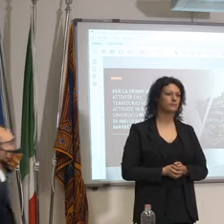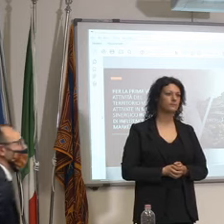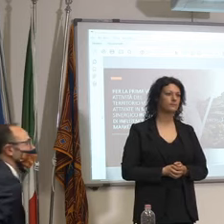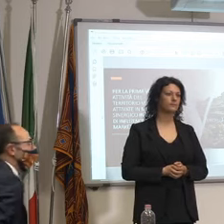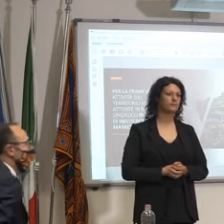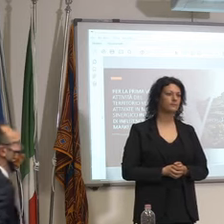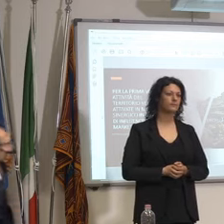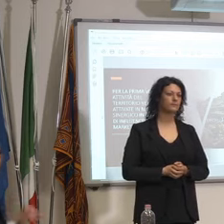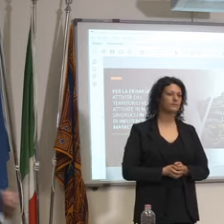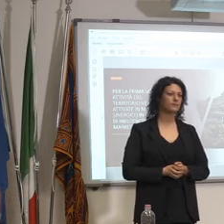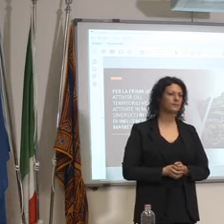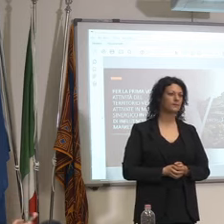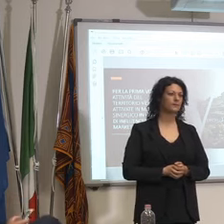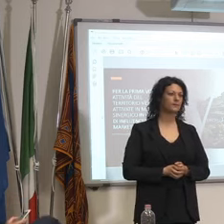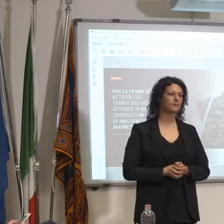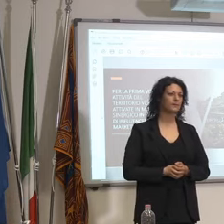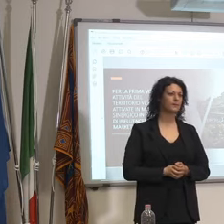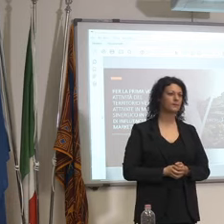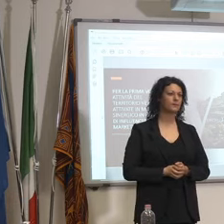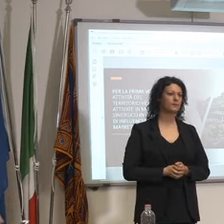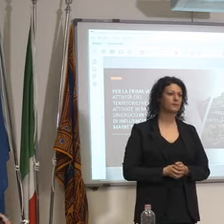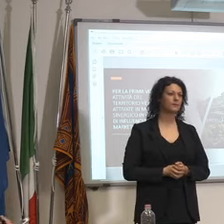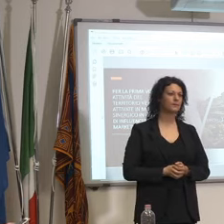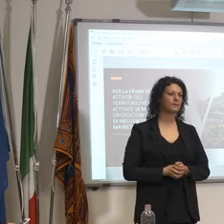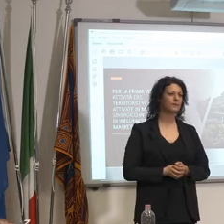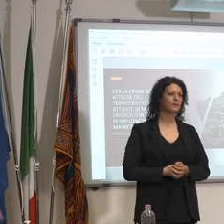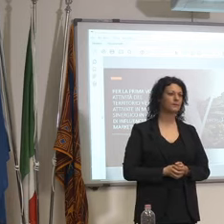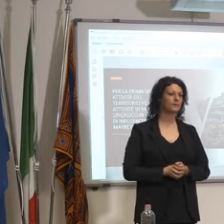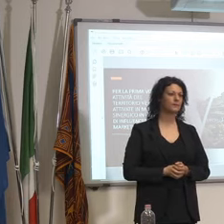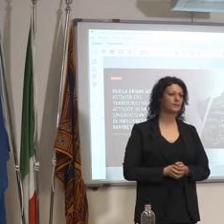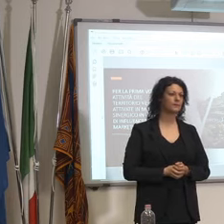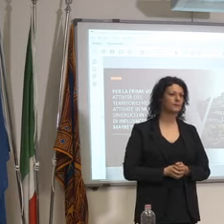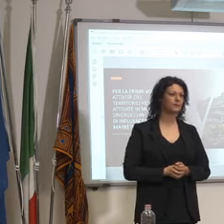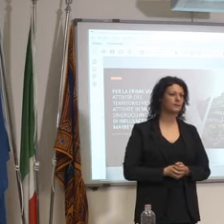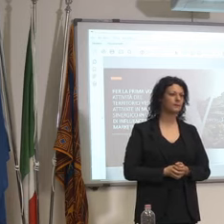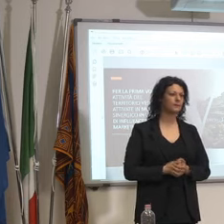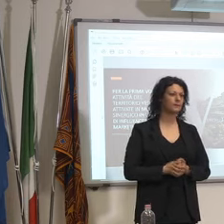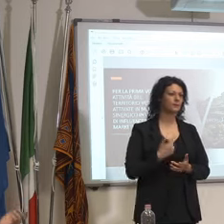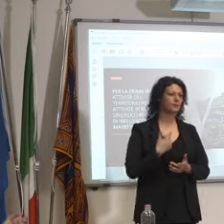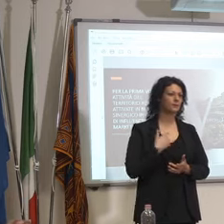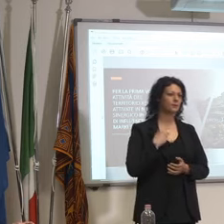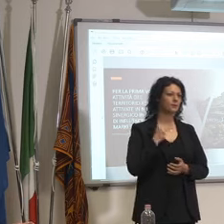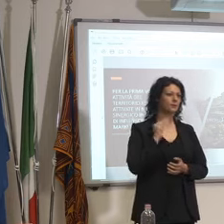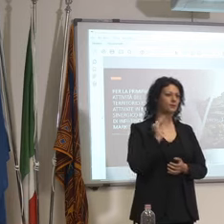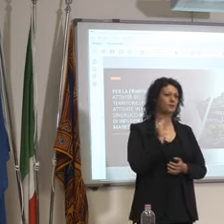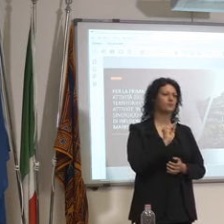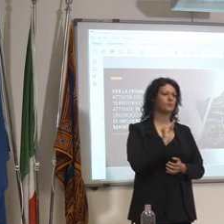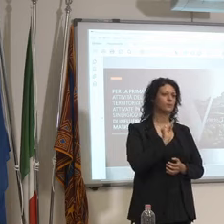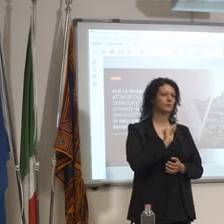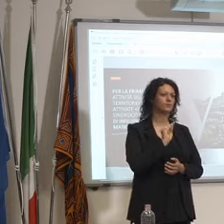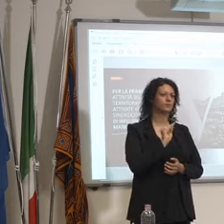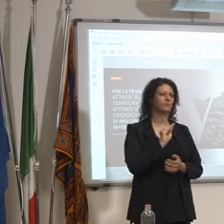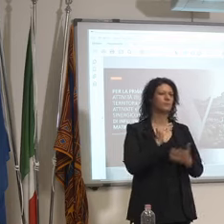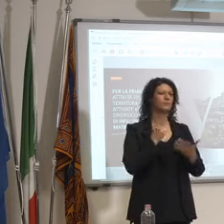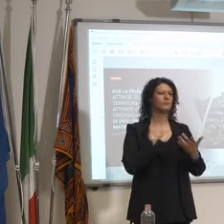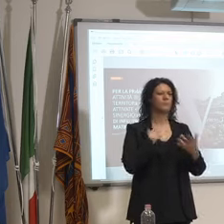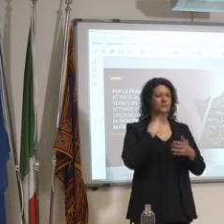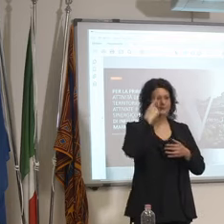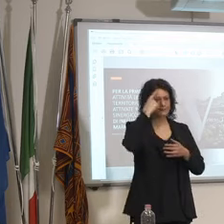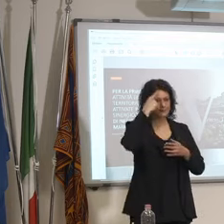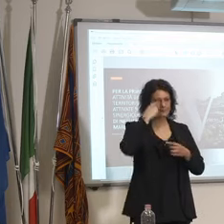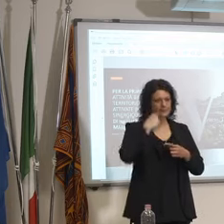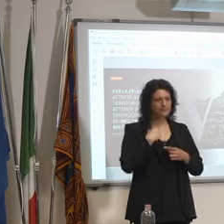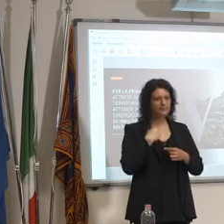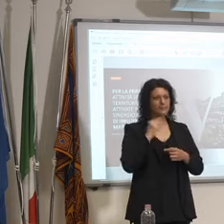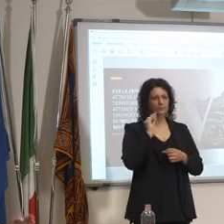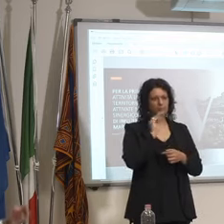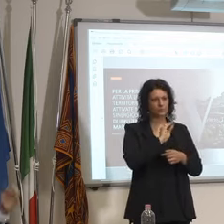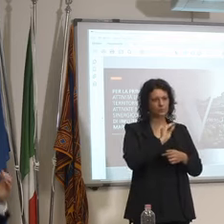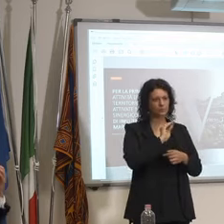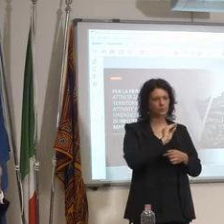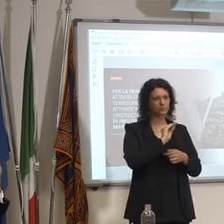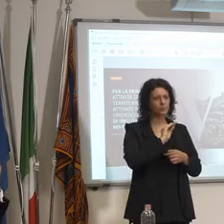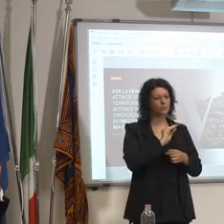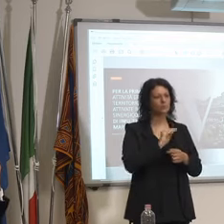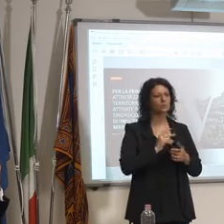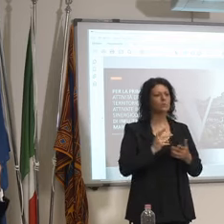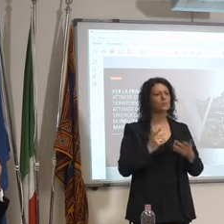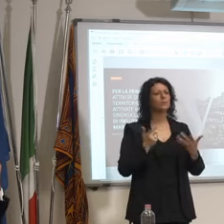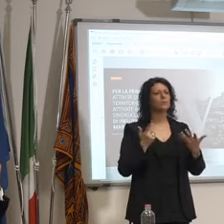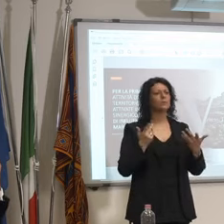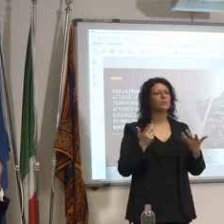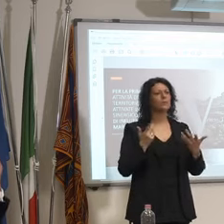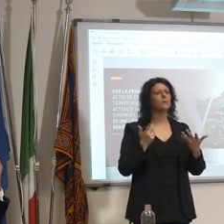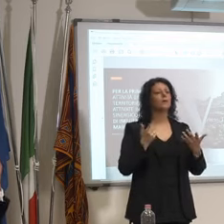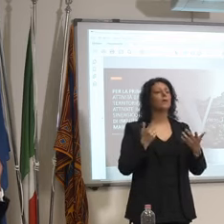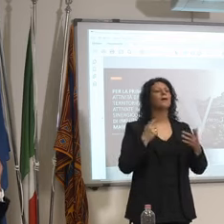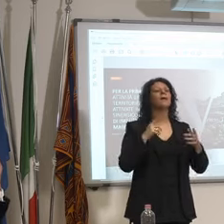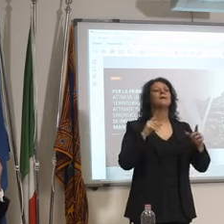con un giudizio abbastanza definitivo la questione ecco io le chiedo poi di sapere come è andato esattamente per il